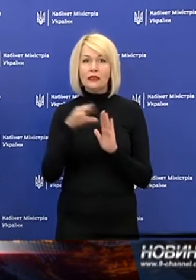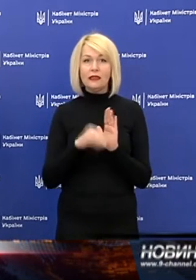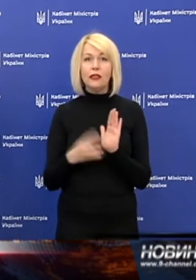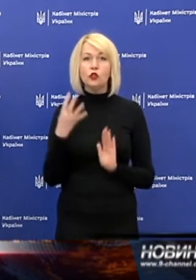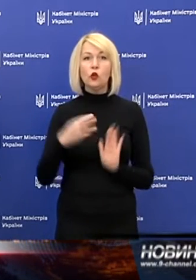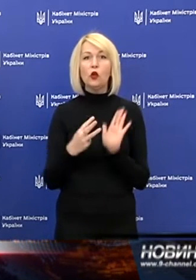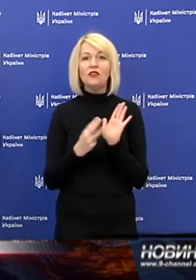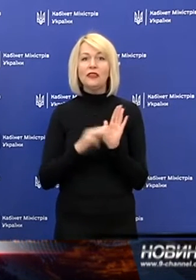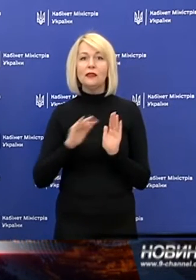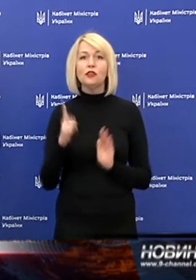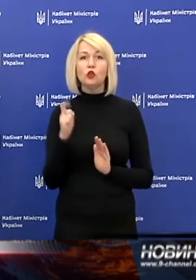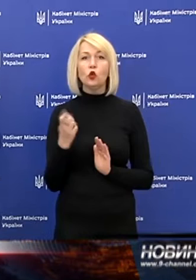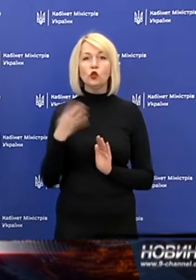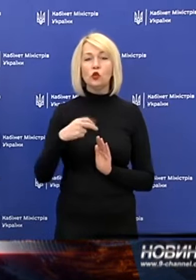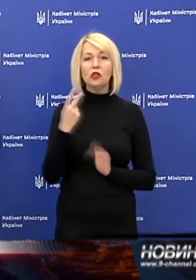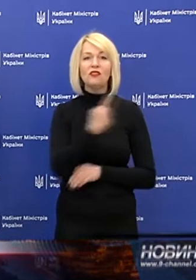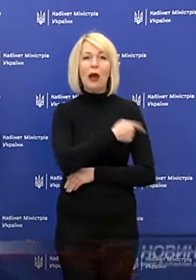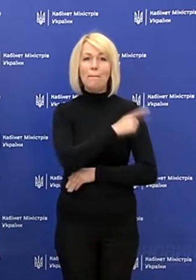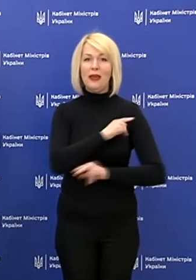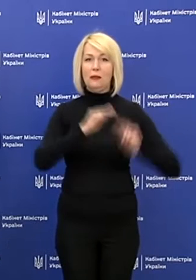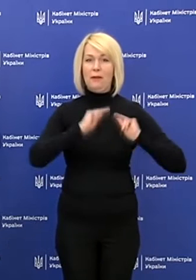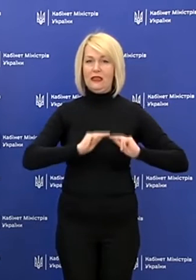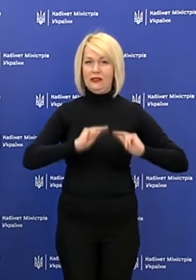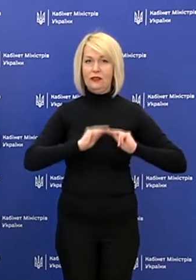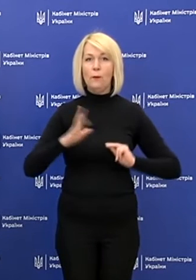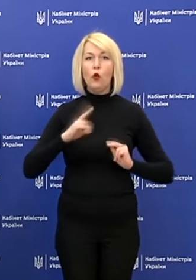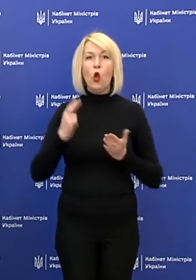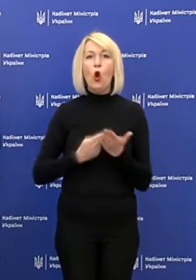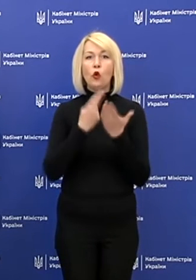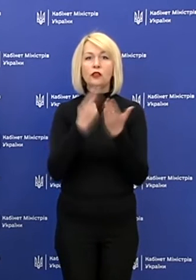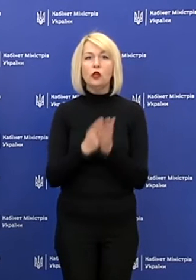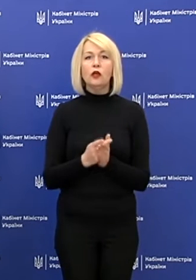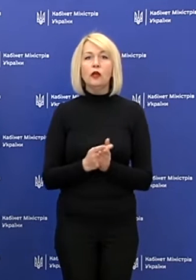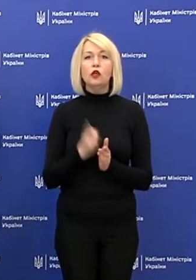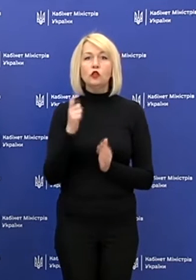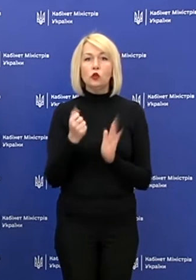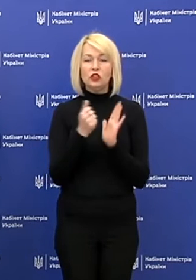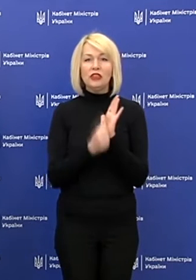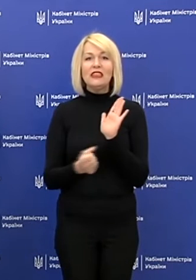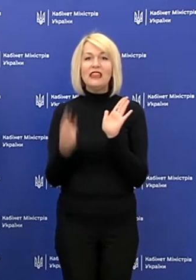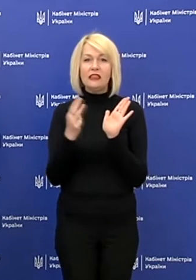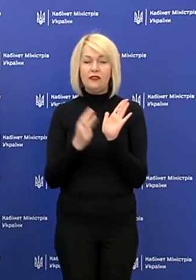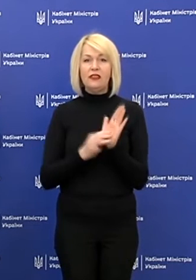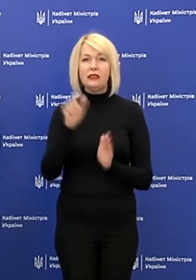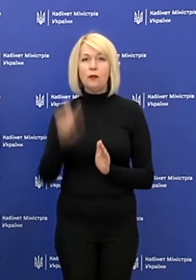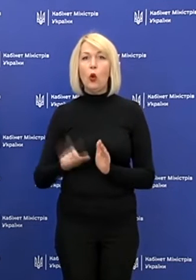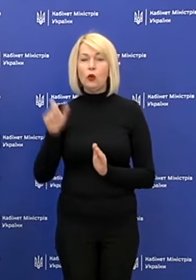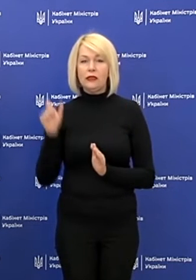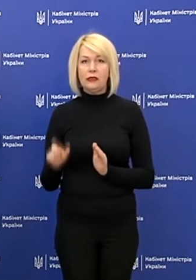дітей та 142 медпрацівника. Було госпіталізовано 168 осіб,